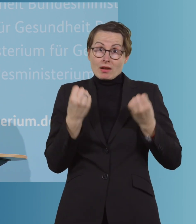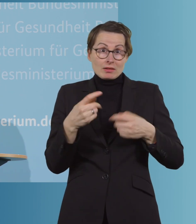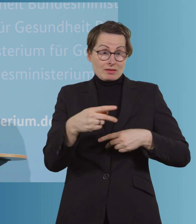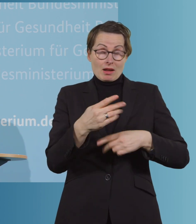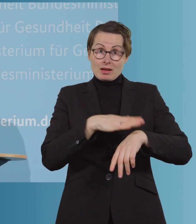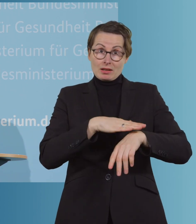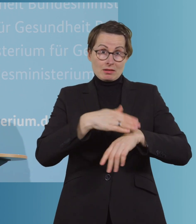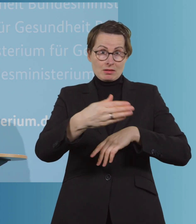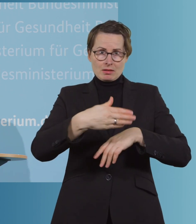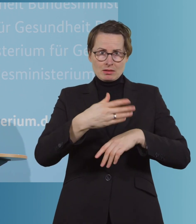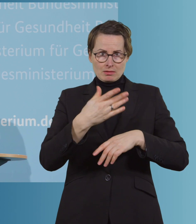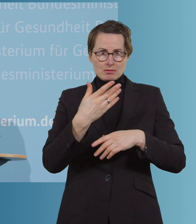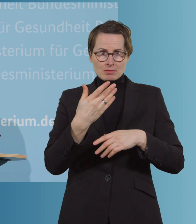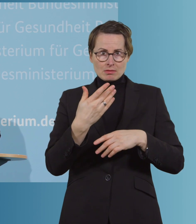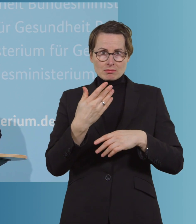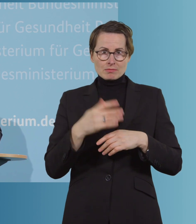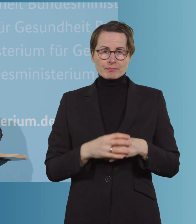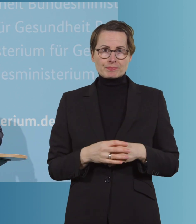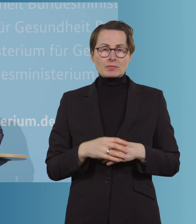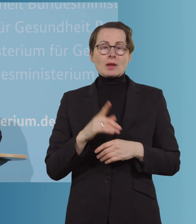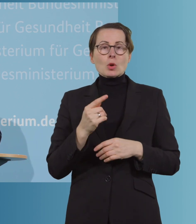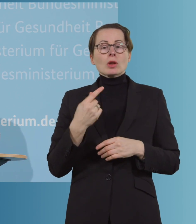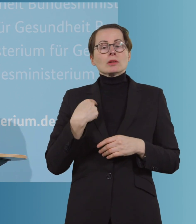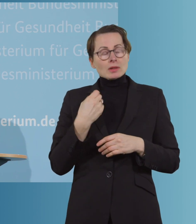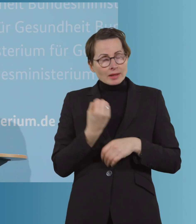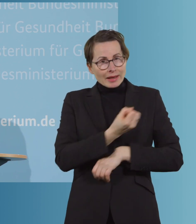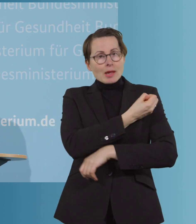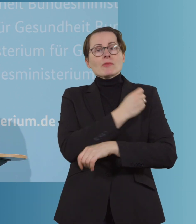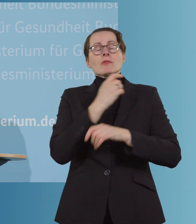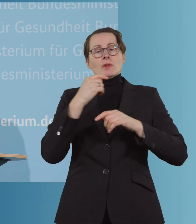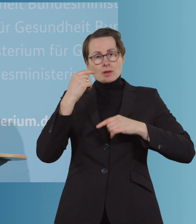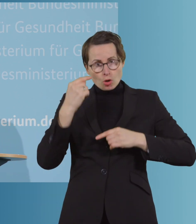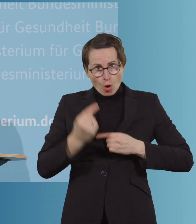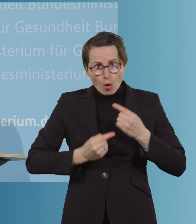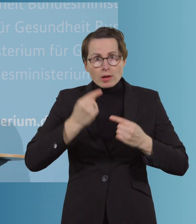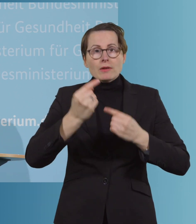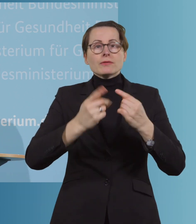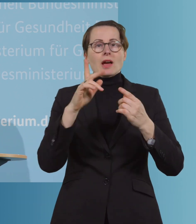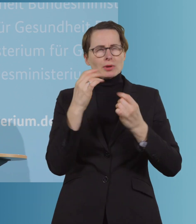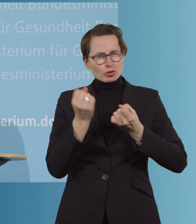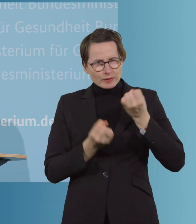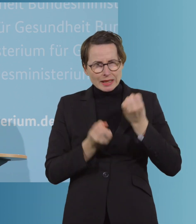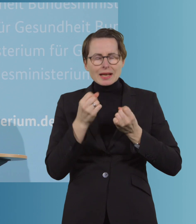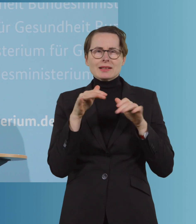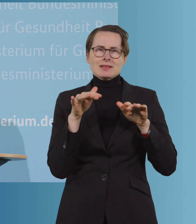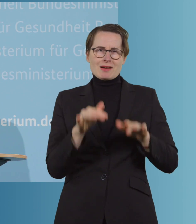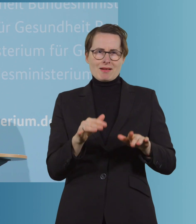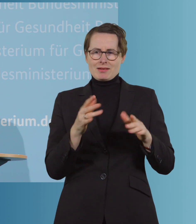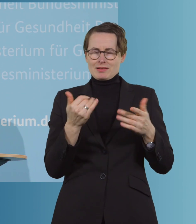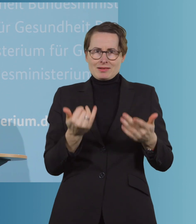einer Impfkampagne, die gestartet ist, aber auch mit Schwierigkeiten gestartet ist und in einer Zeit, wo der Impfstoff sehr, sehr knapp